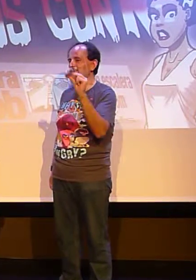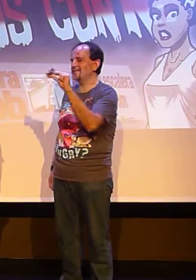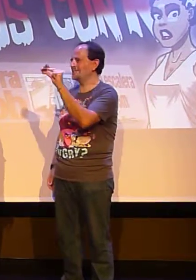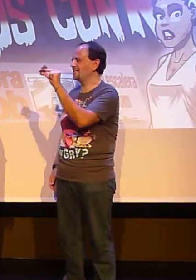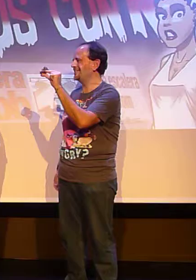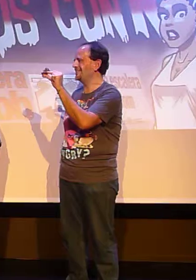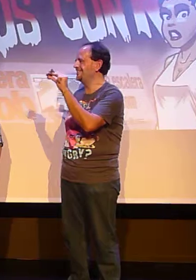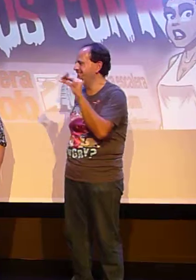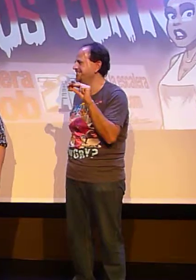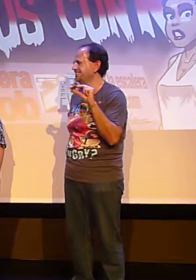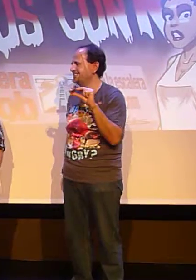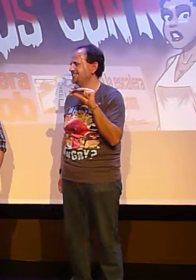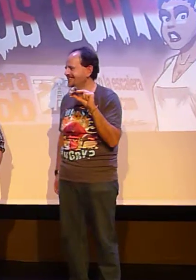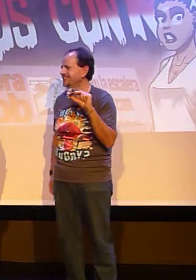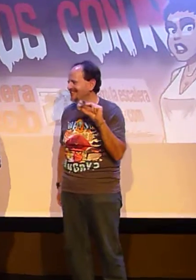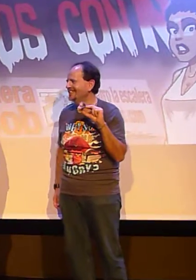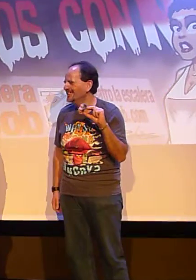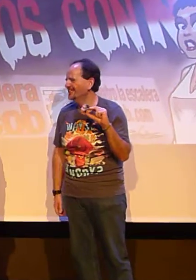Aquí se presenta todo.